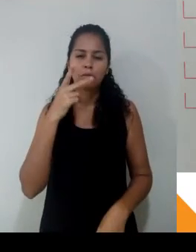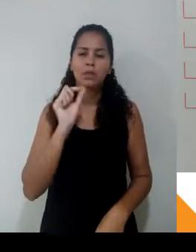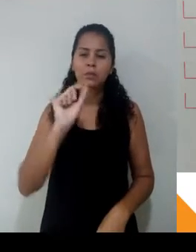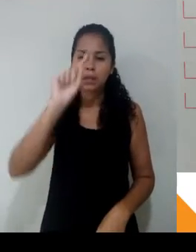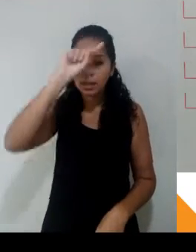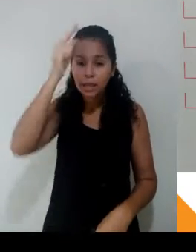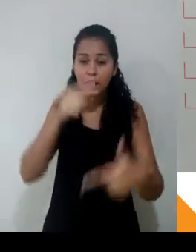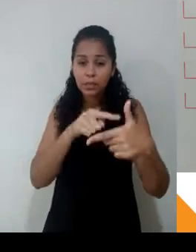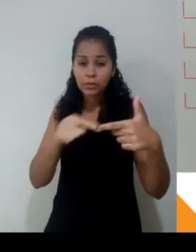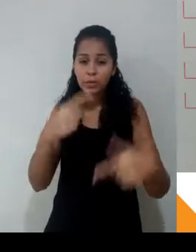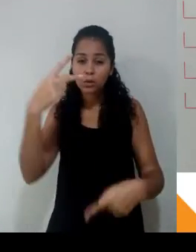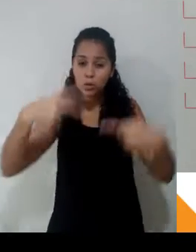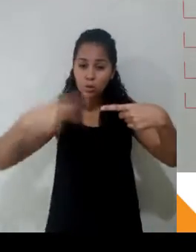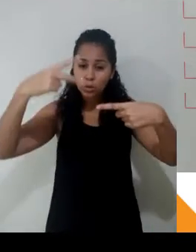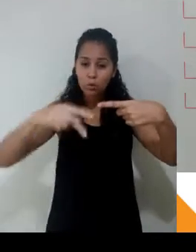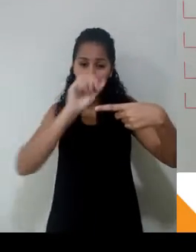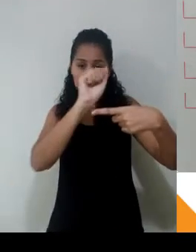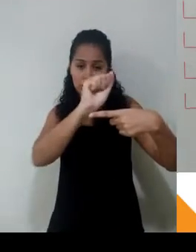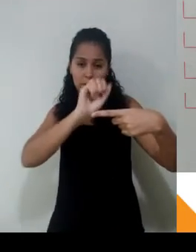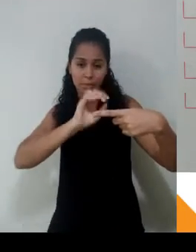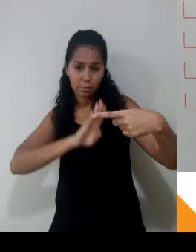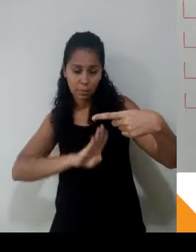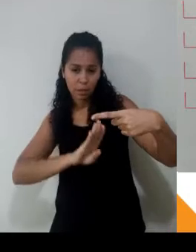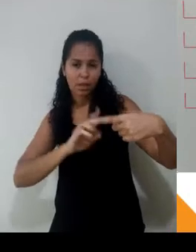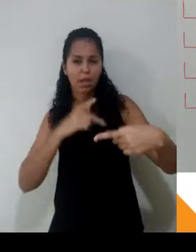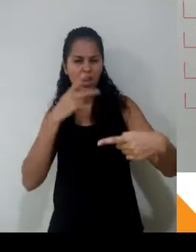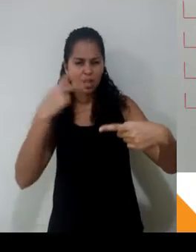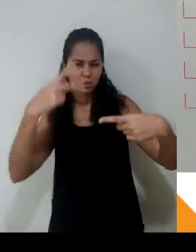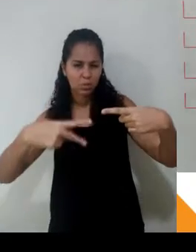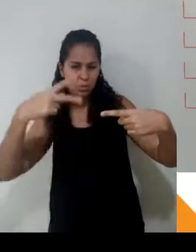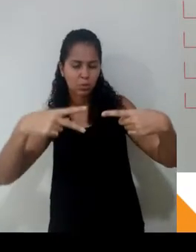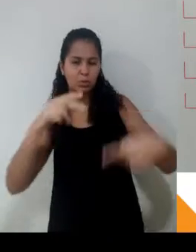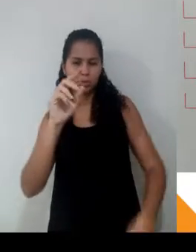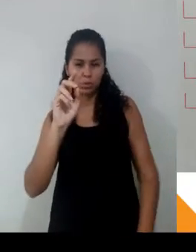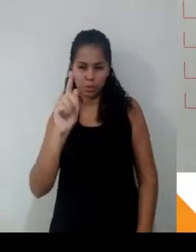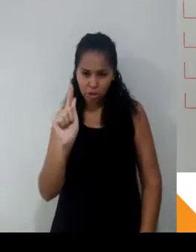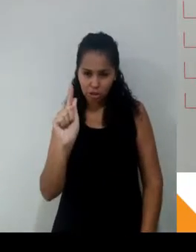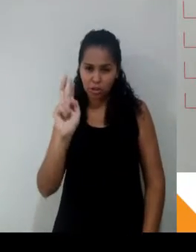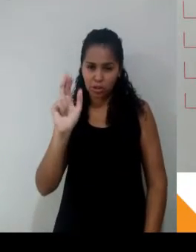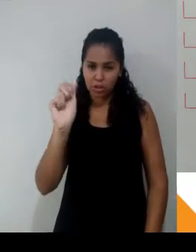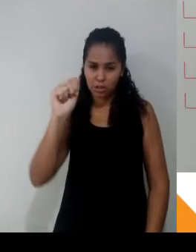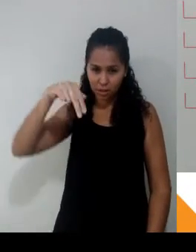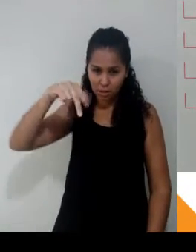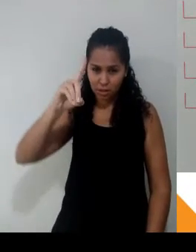divisão entre duas grandezas A e B. E quando eu digo duas grandezas A e B, eu estou falando coisas que se podem